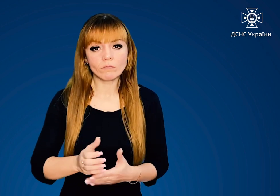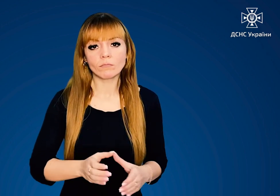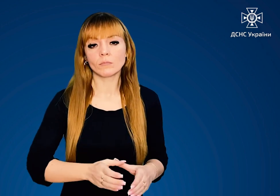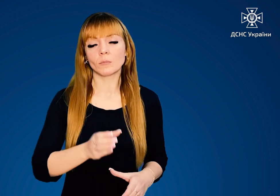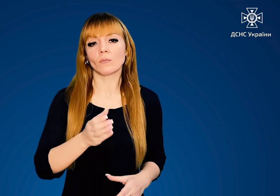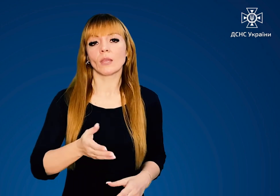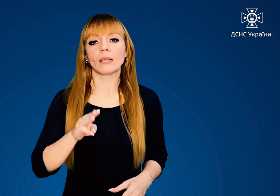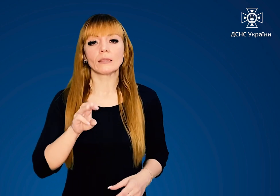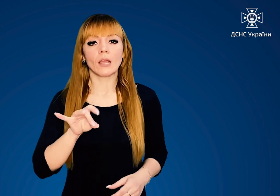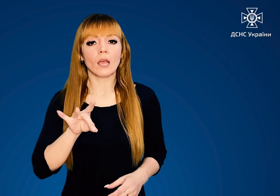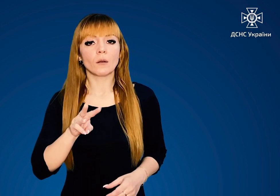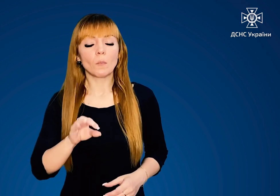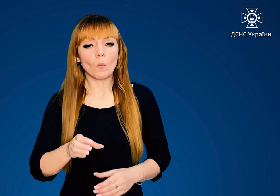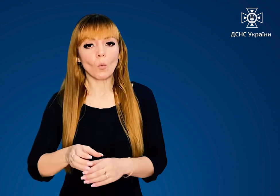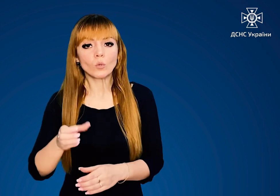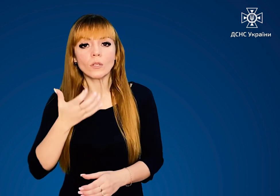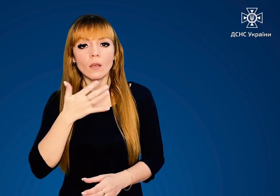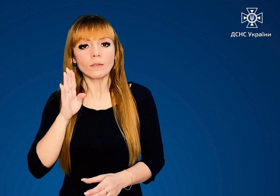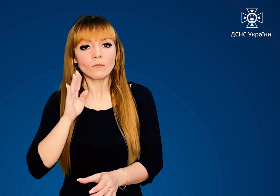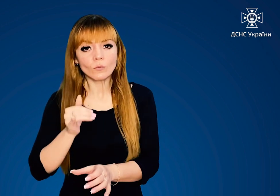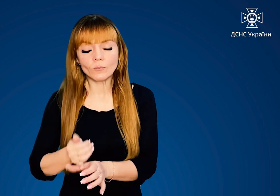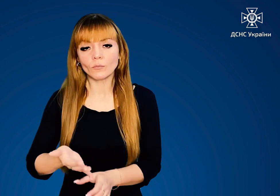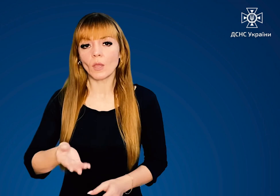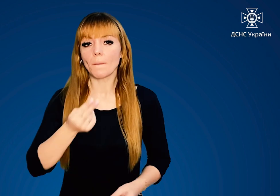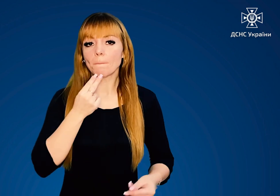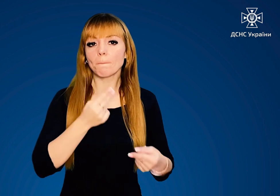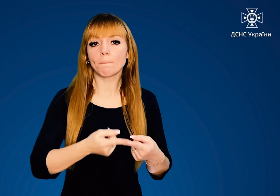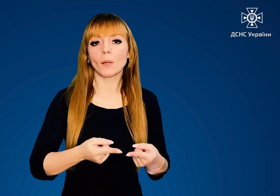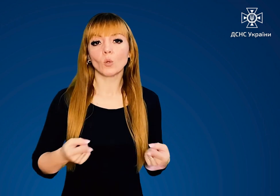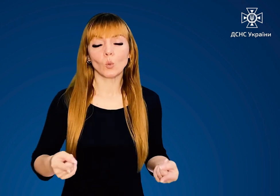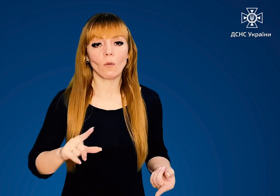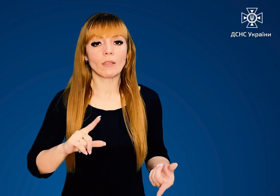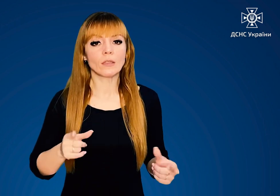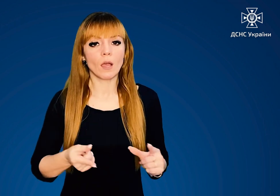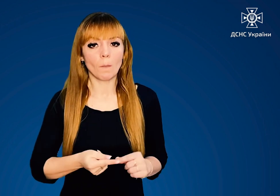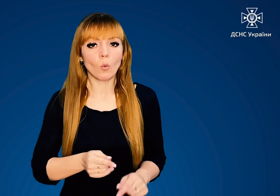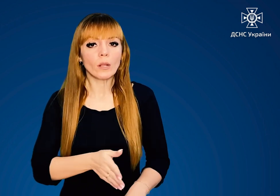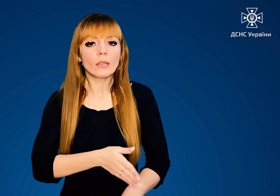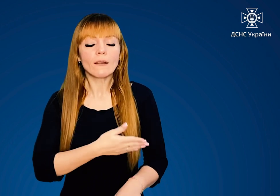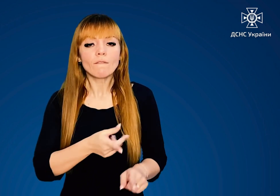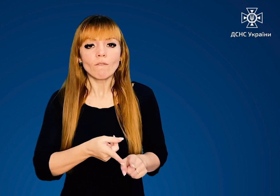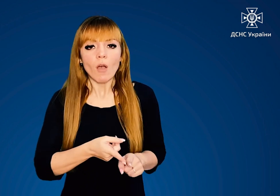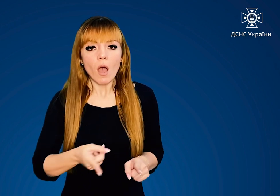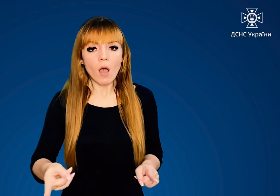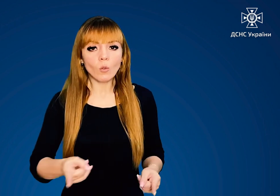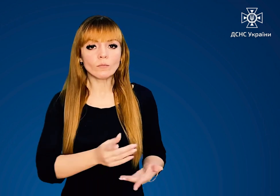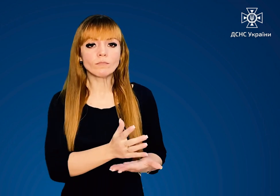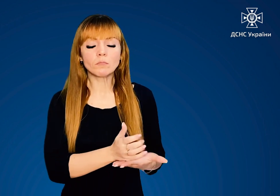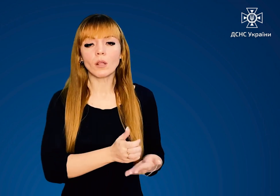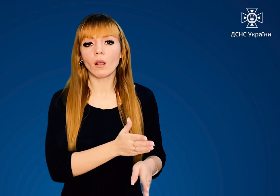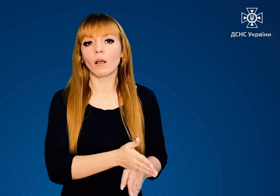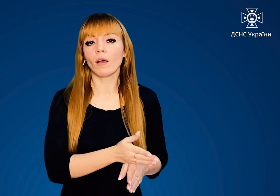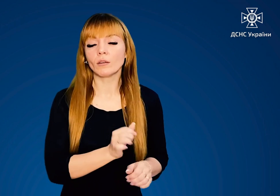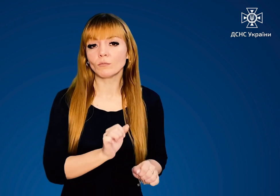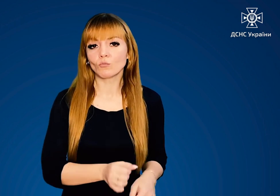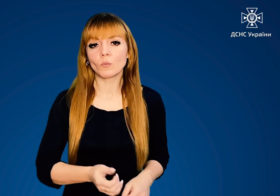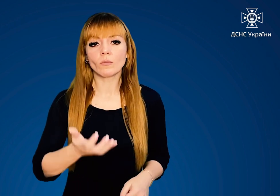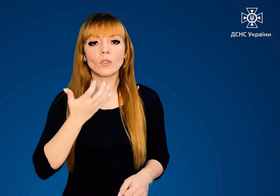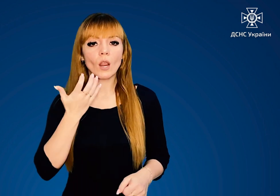з водою, термоси з окропом. Продуктові набори тривалого зберігання Теплі речі,